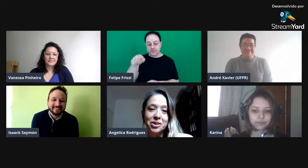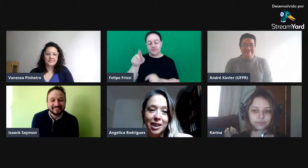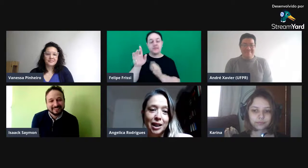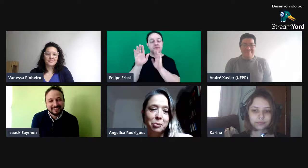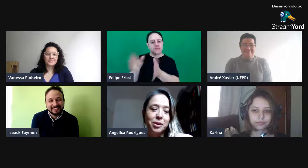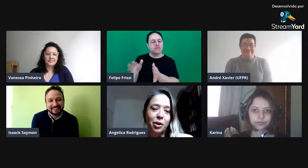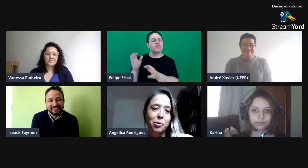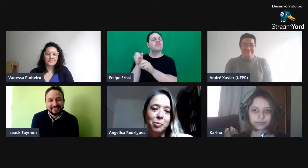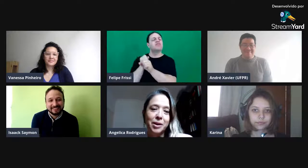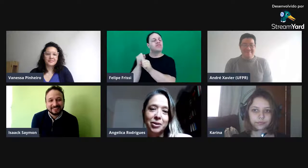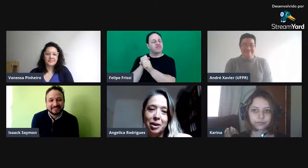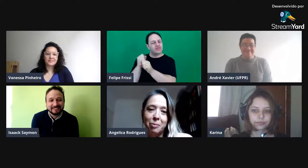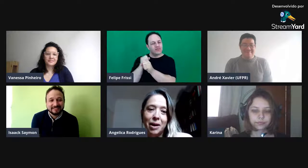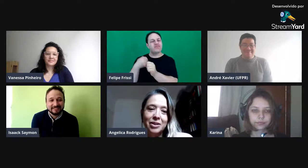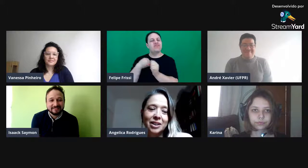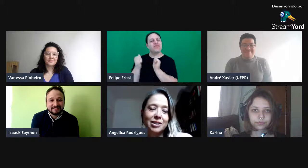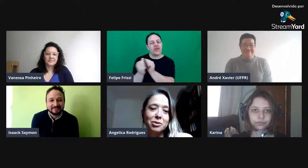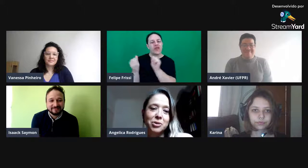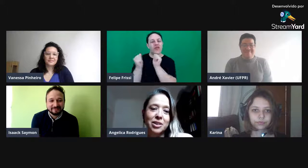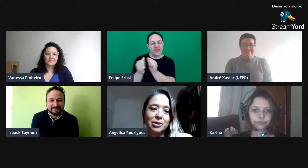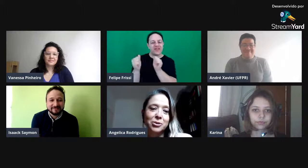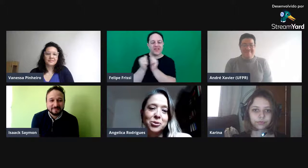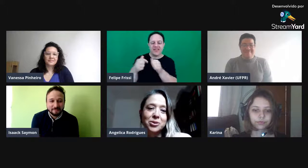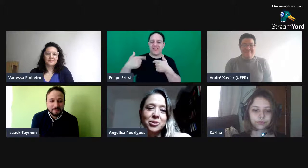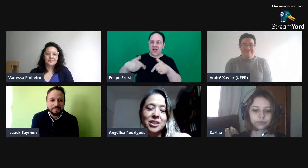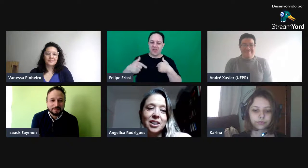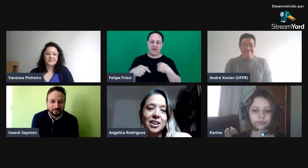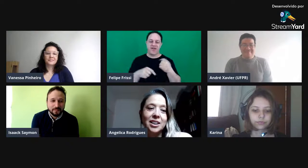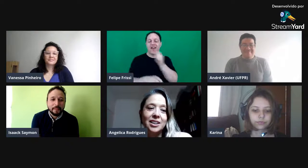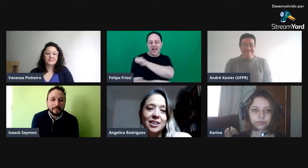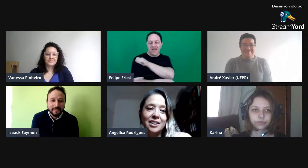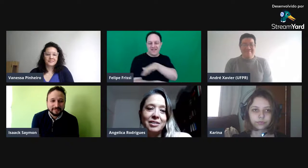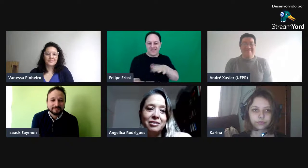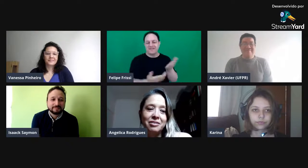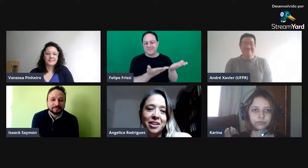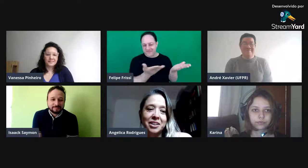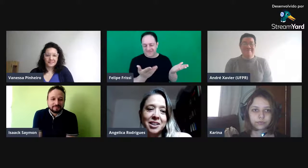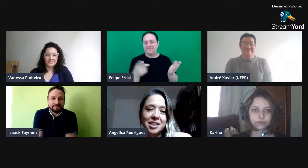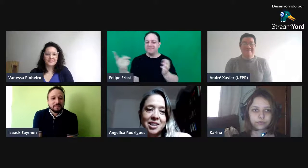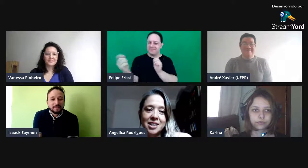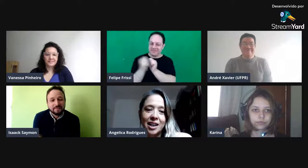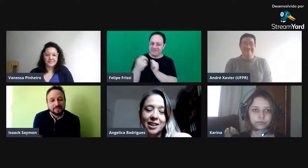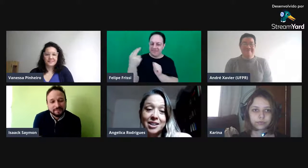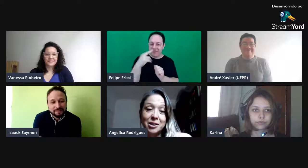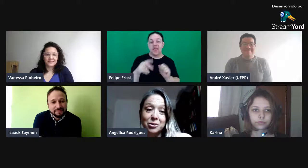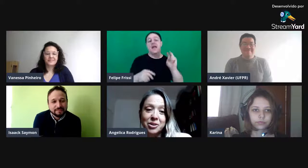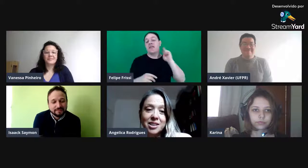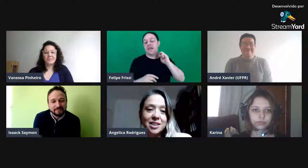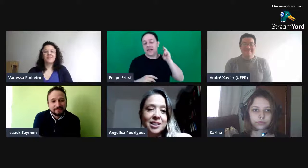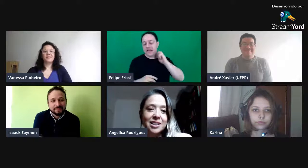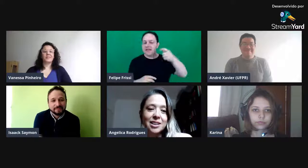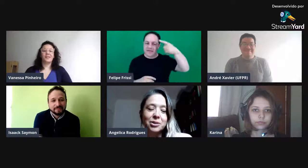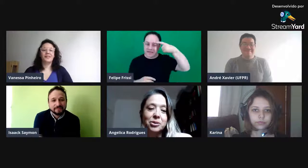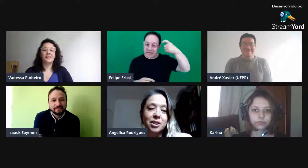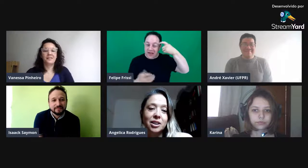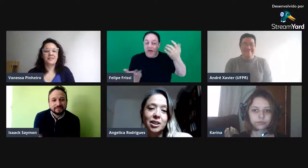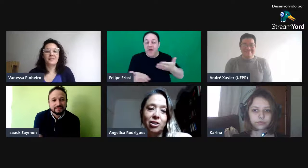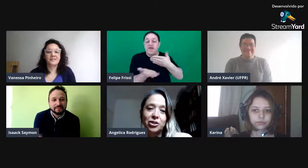tempo que acompanha o trabalho aqui dos meus alunos. e Vanessa e Isaac estão iniciando. Eu acho